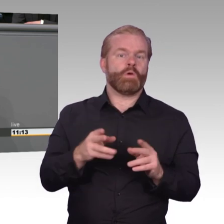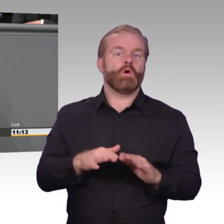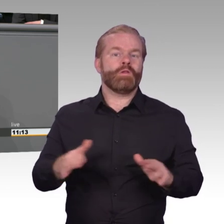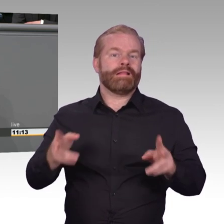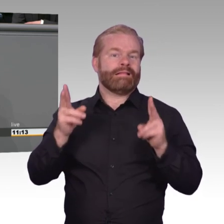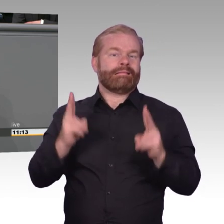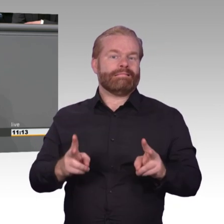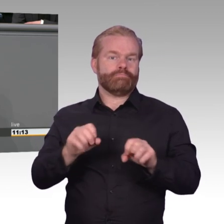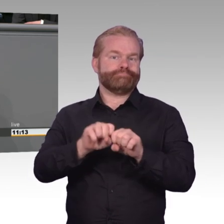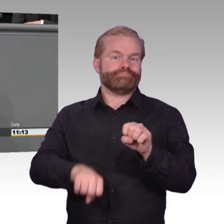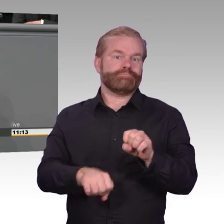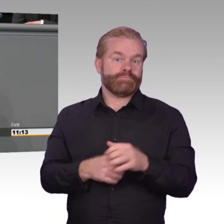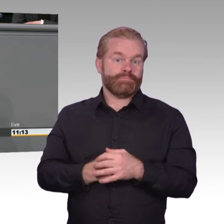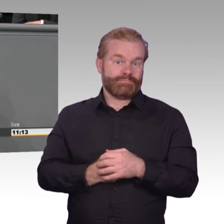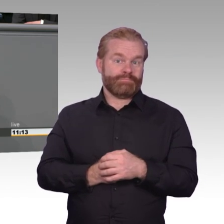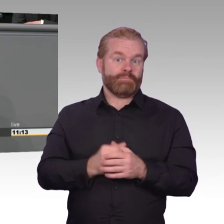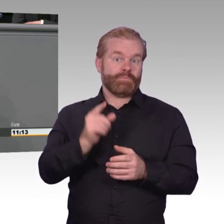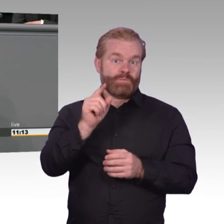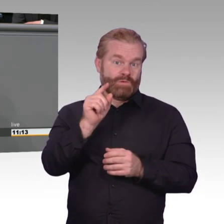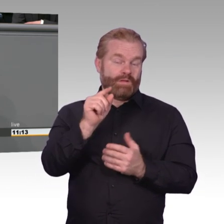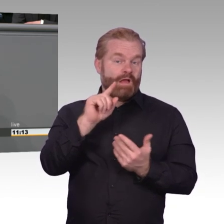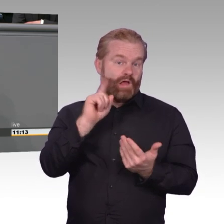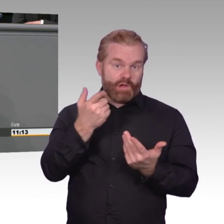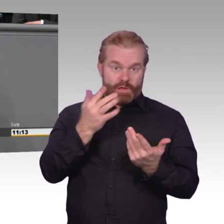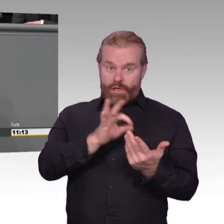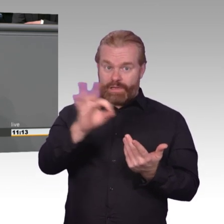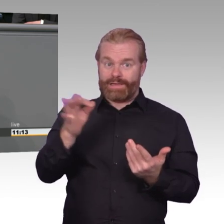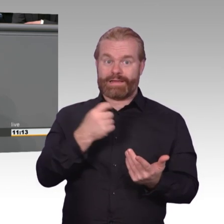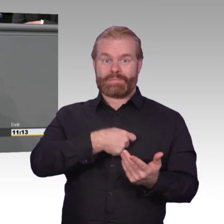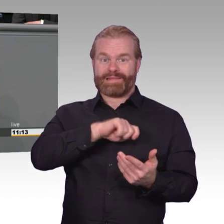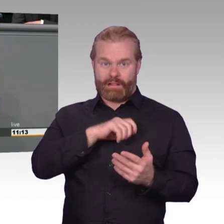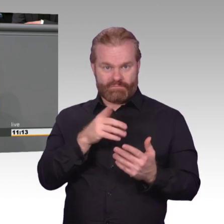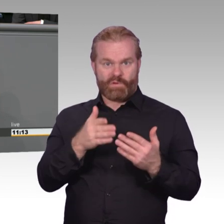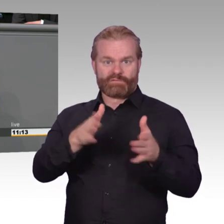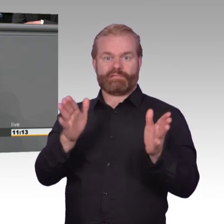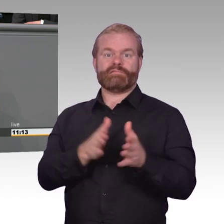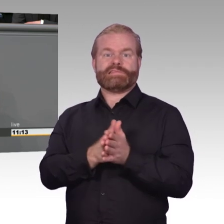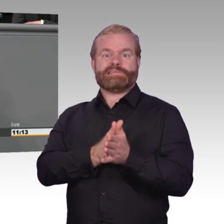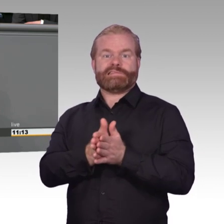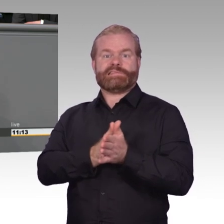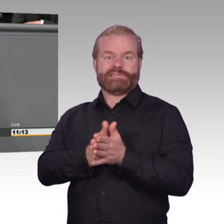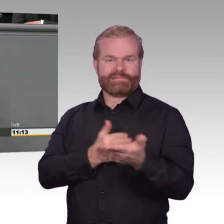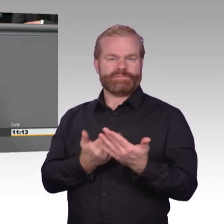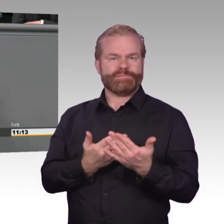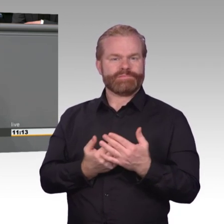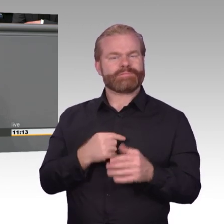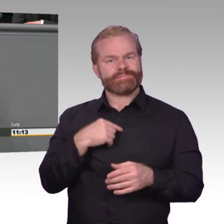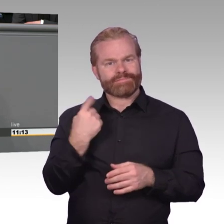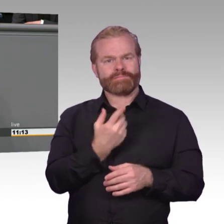zurückzuhalten oder sogar aktiv einzubauen zu lassen, hat gravierende Folgen für uns alle, unsere IT-Sicherheit und auch für unsere Bürgerrechte.